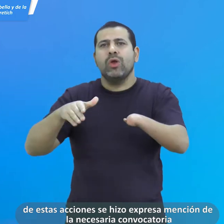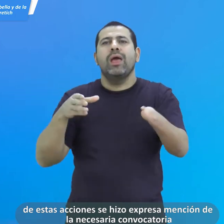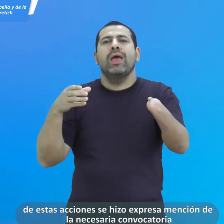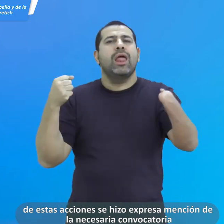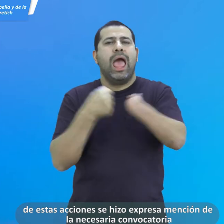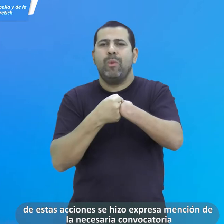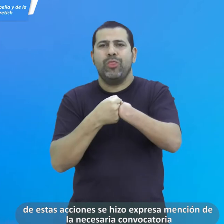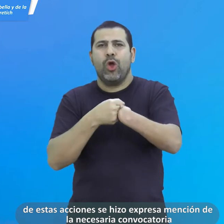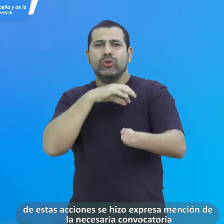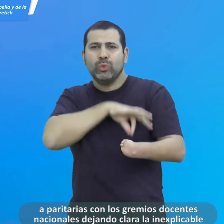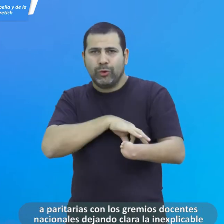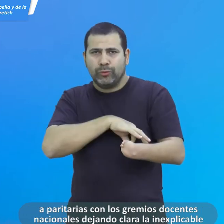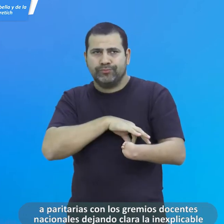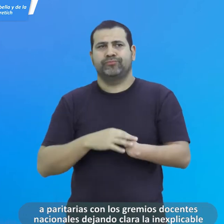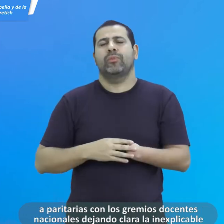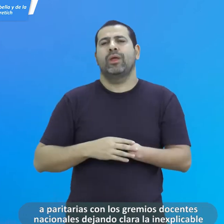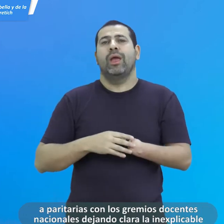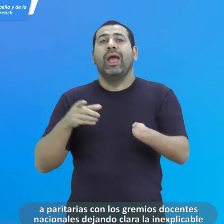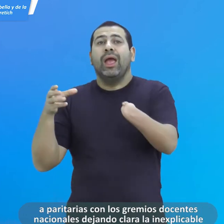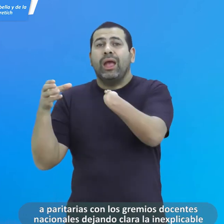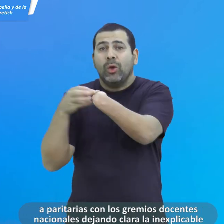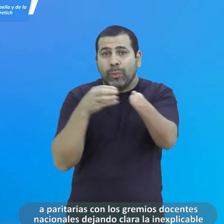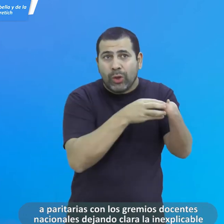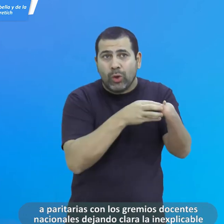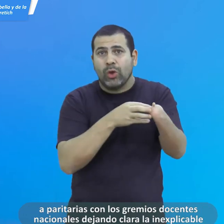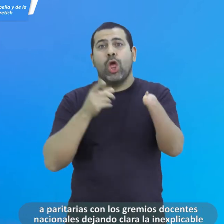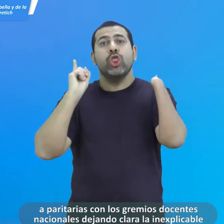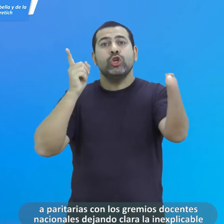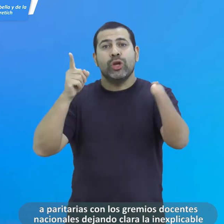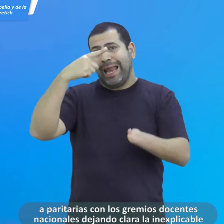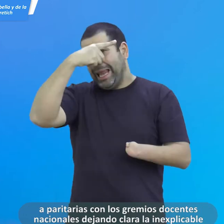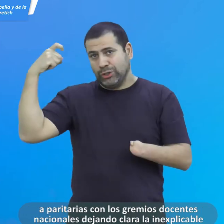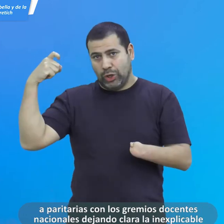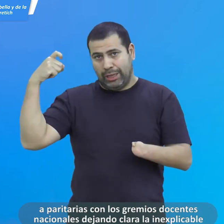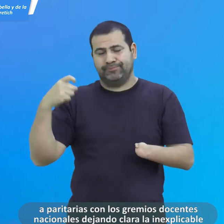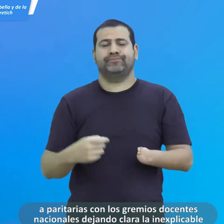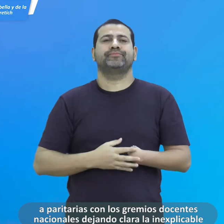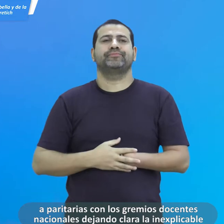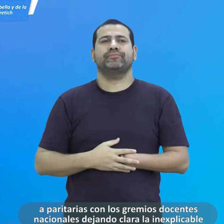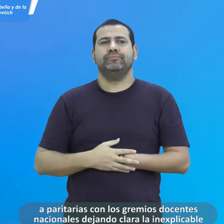la necesaria convocatoria a paritarias con los gremios docentes nacionales,